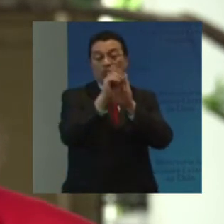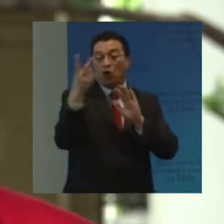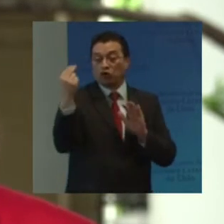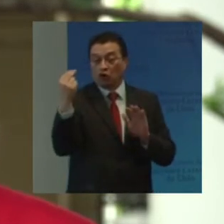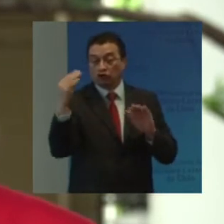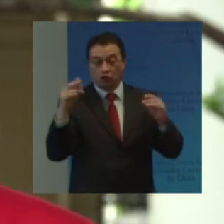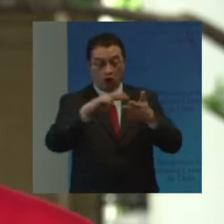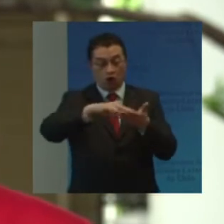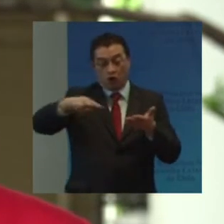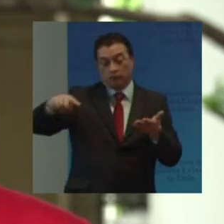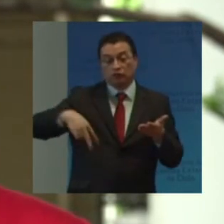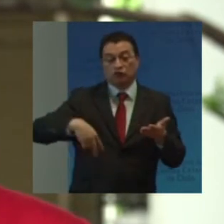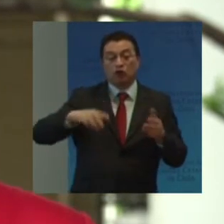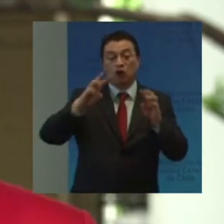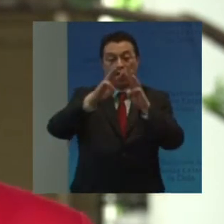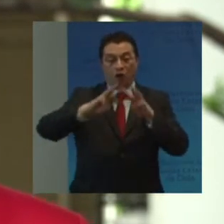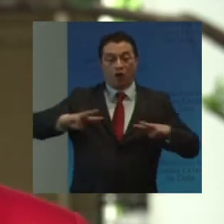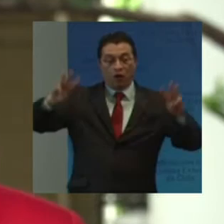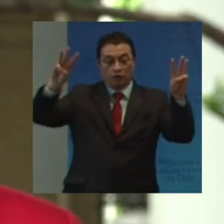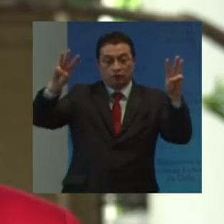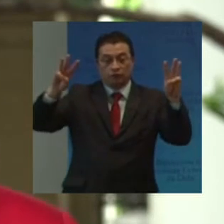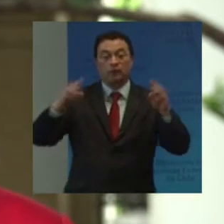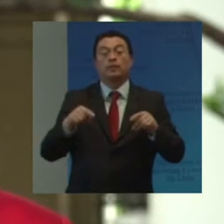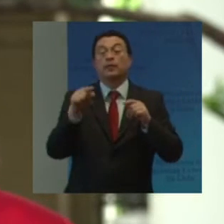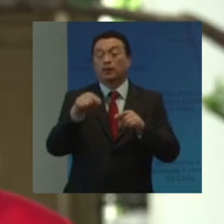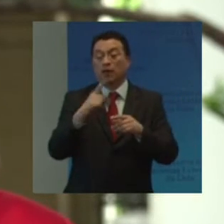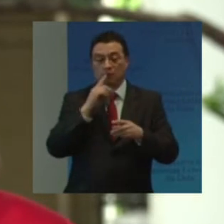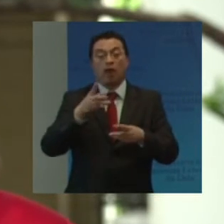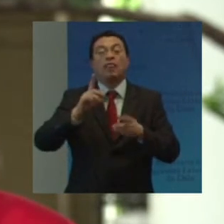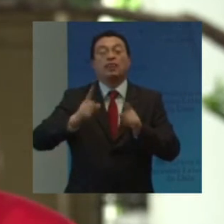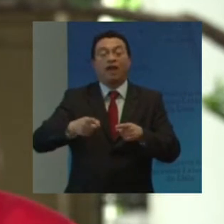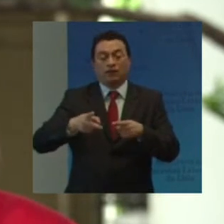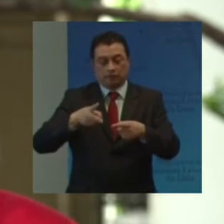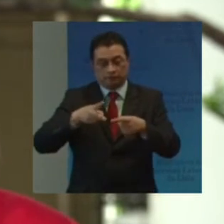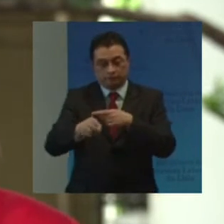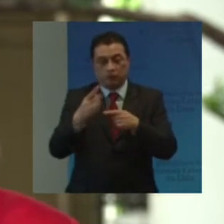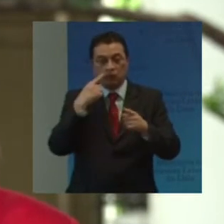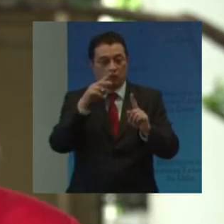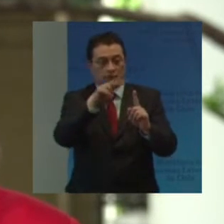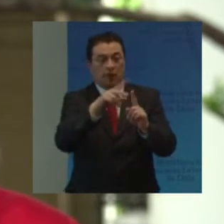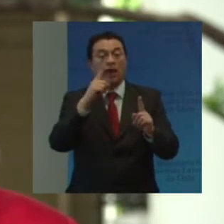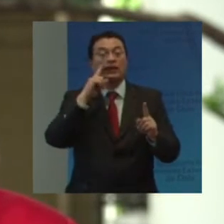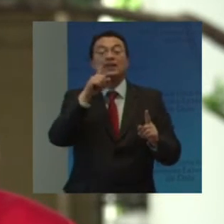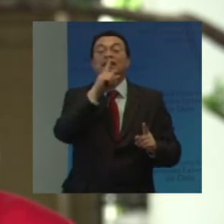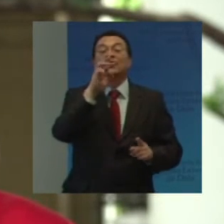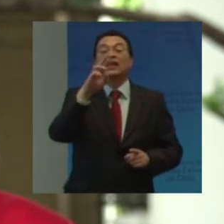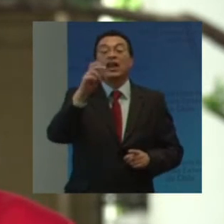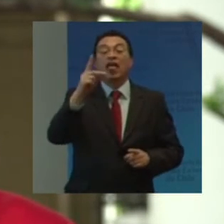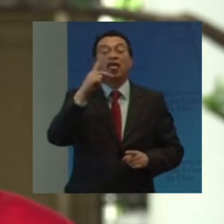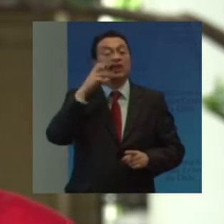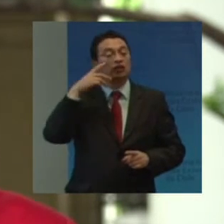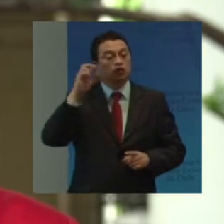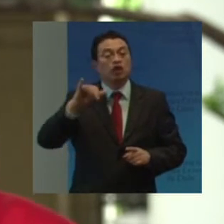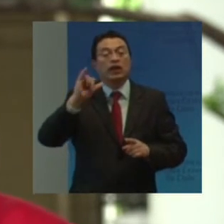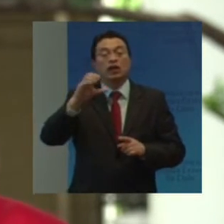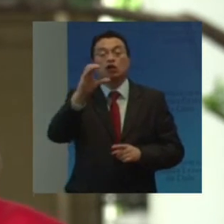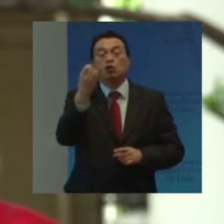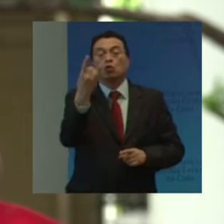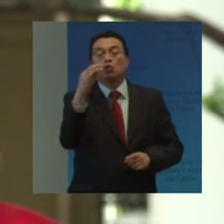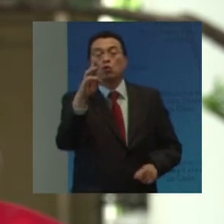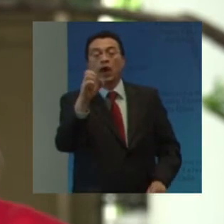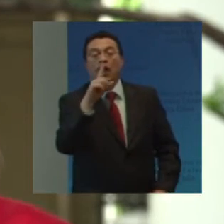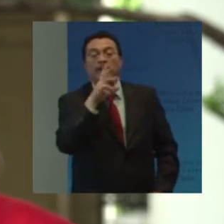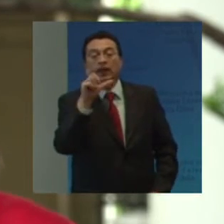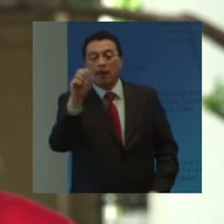De la Convención De Naciones Unidas A fin de ir eliminando La figura De la interdicción Y la imposición De curatelas A su